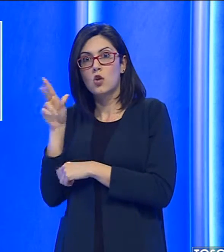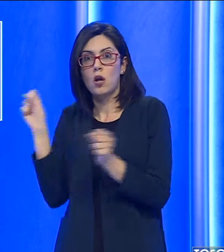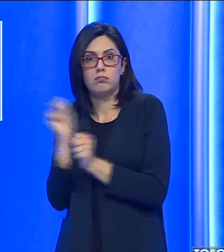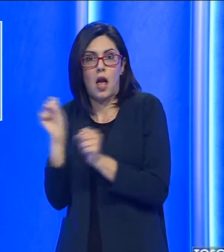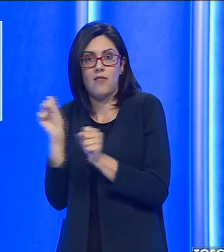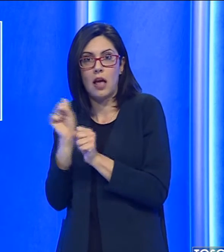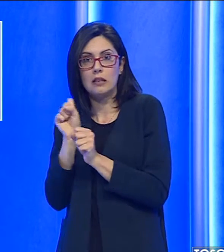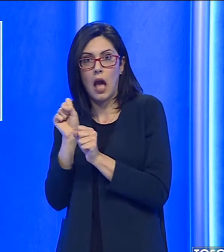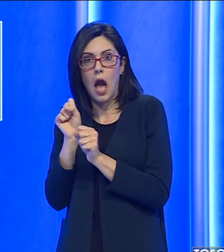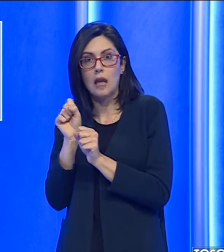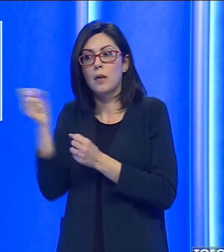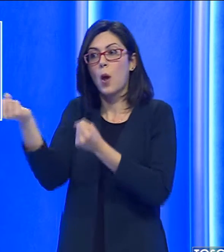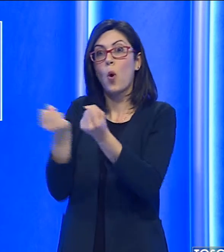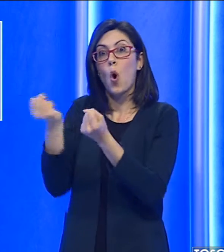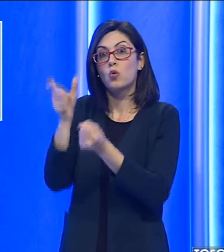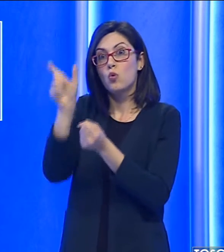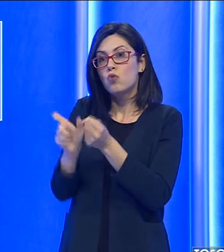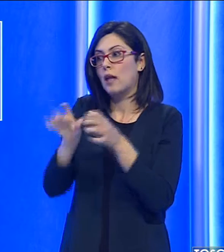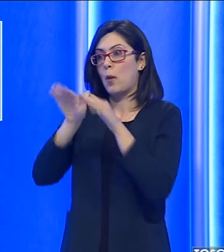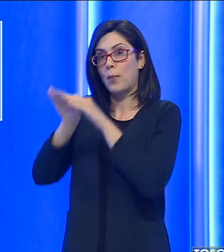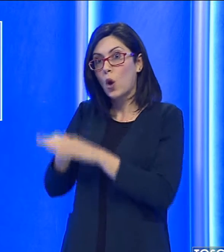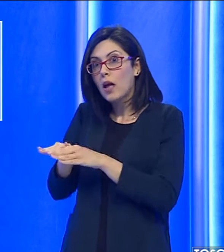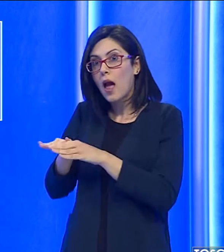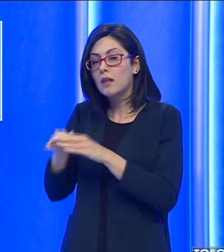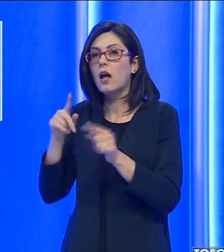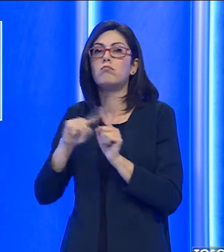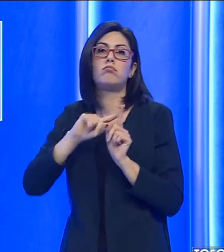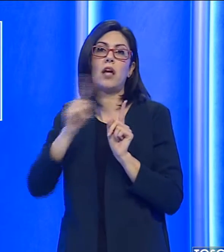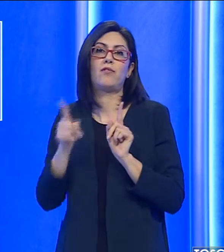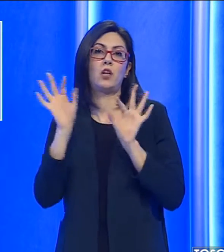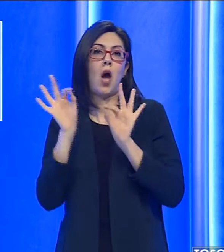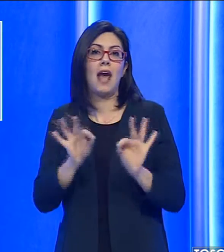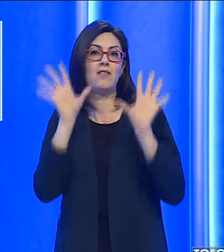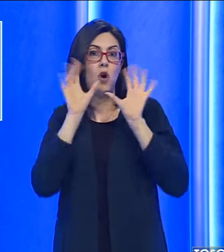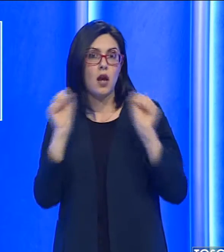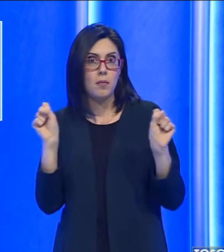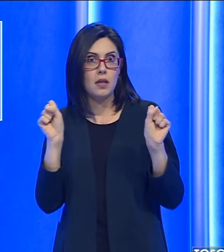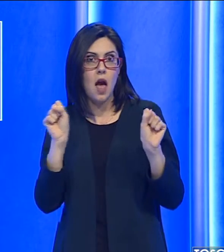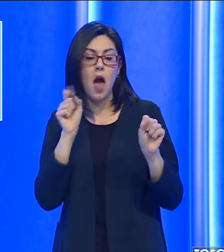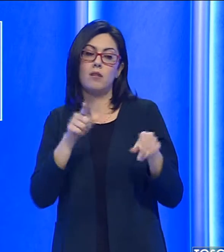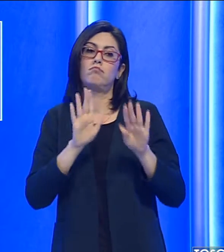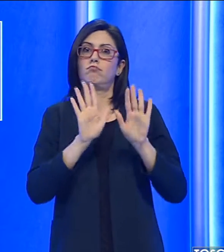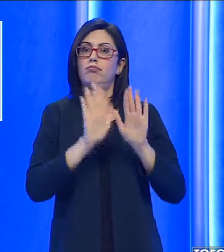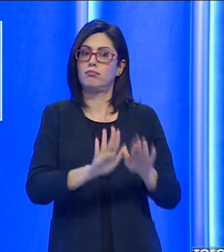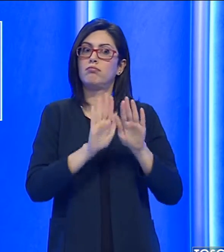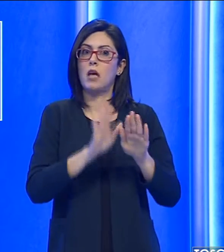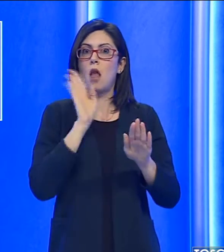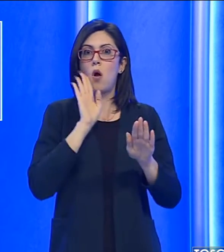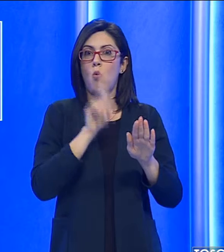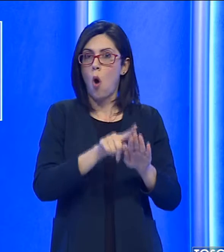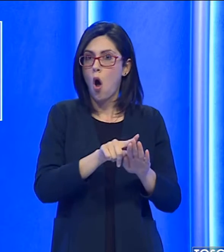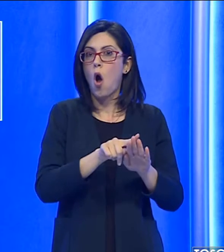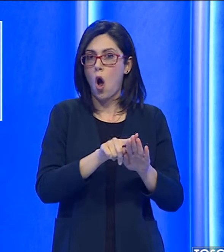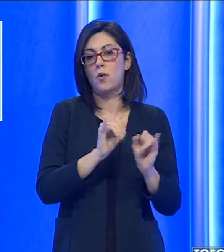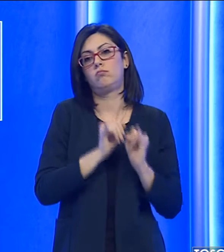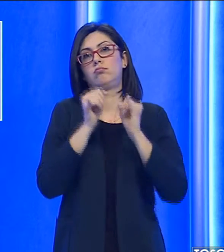donna è stata protetta dal conducente fino all'arrivo dei carabinieri che poi sono riusciti a calmare l'uomo e a